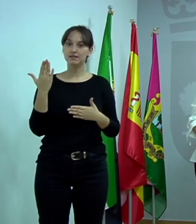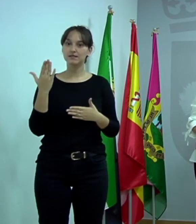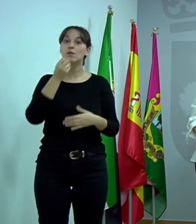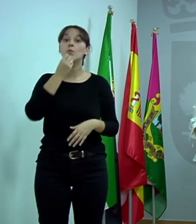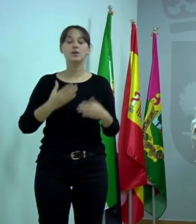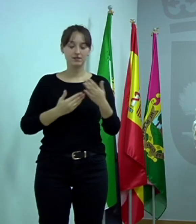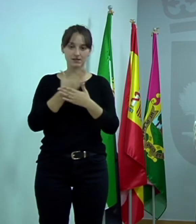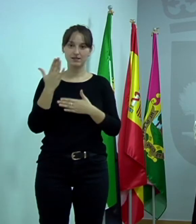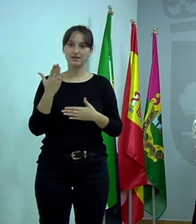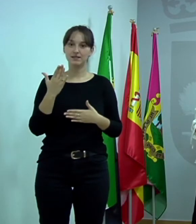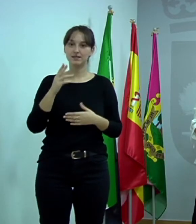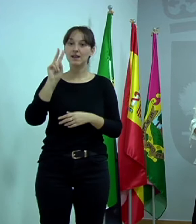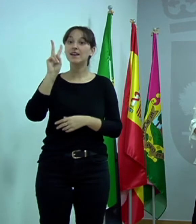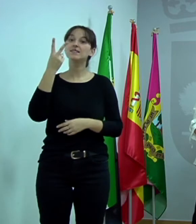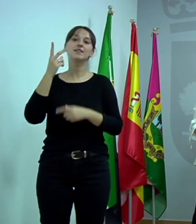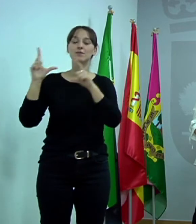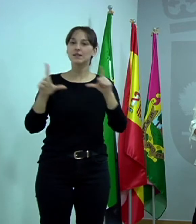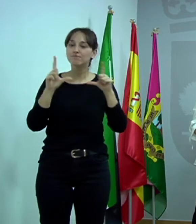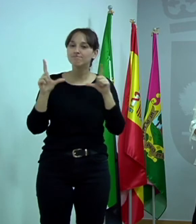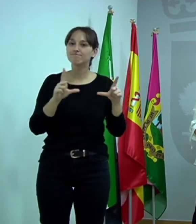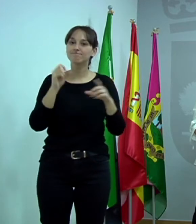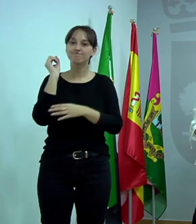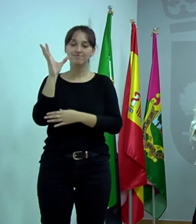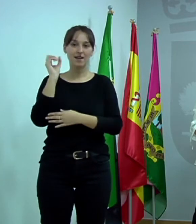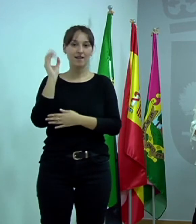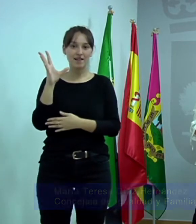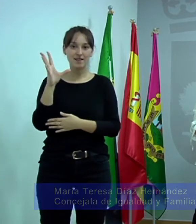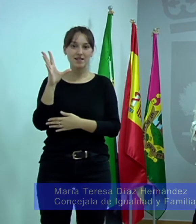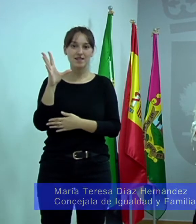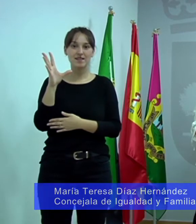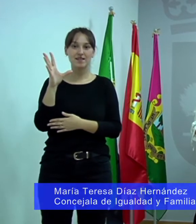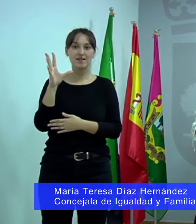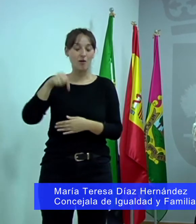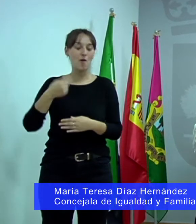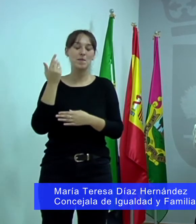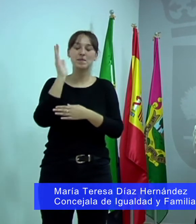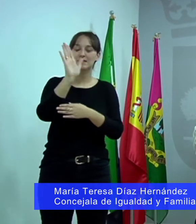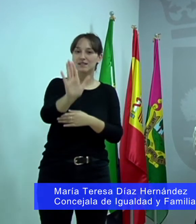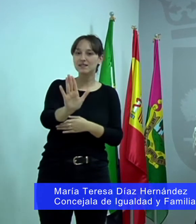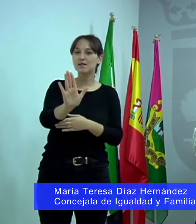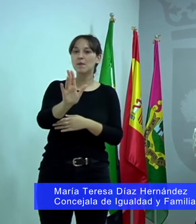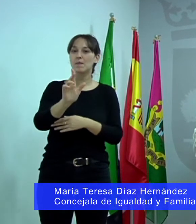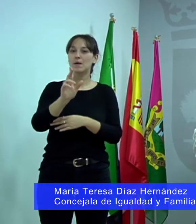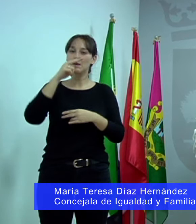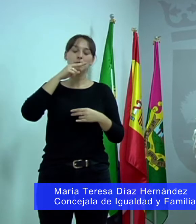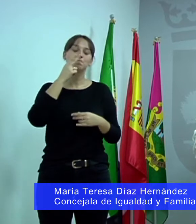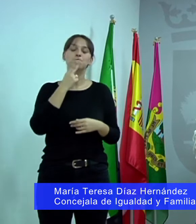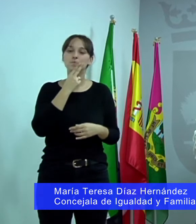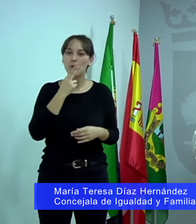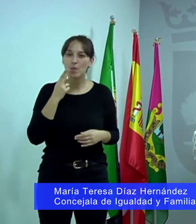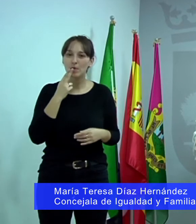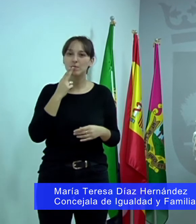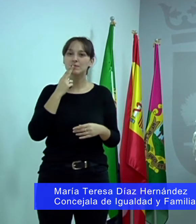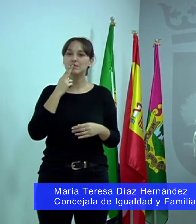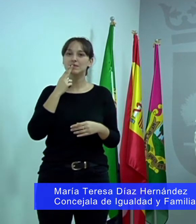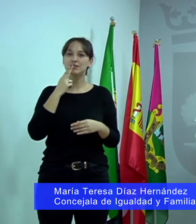estamos en la segunda edición que presentamos sobre el compromiso por la igualdad y contra la violencia de género de